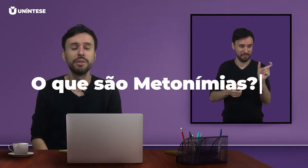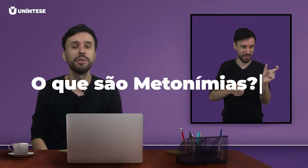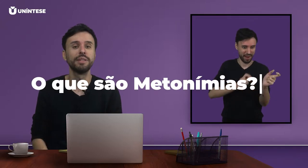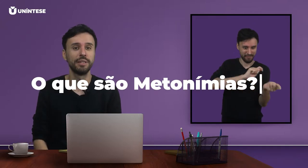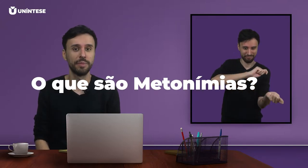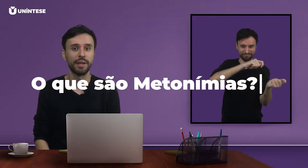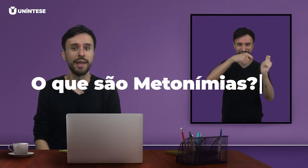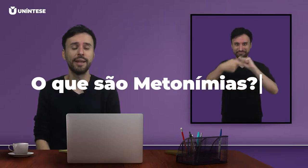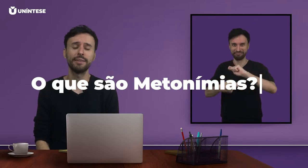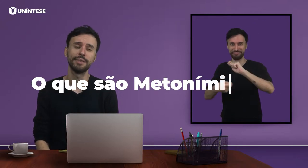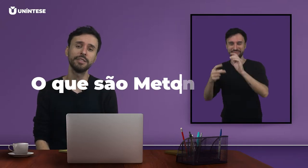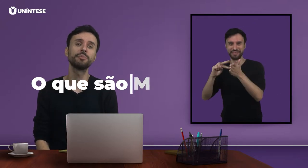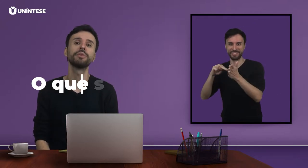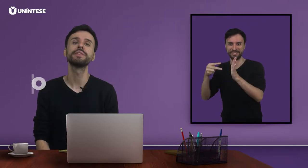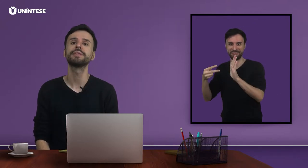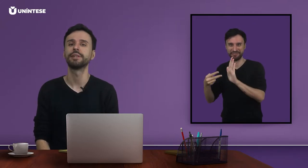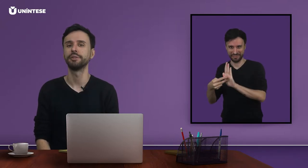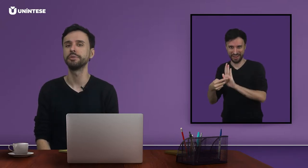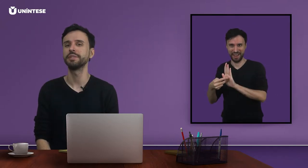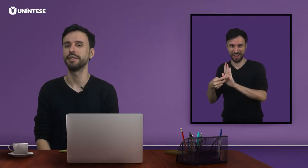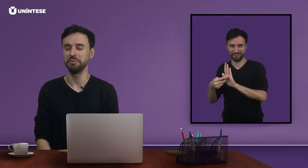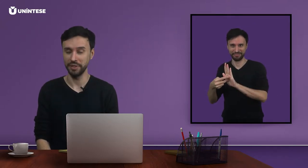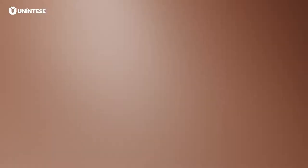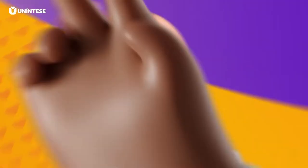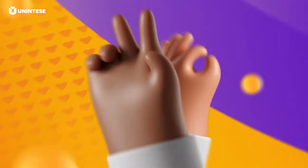Metonímia é a transposição dos significados.